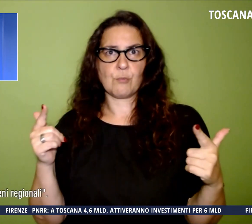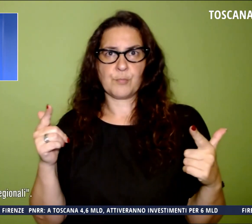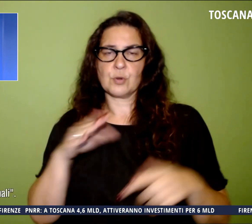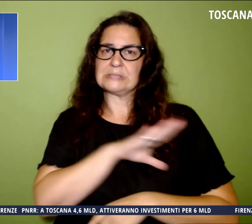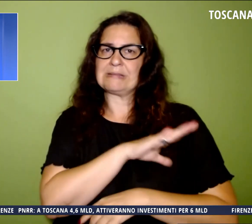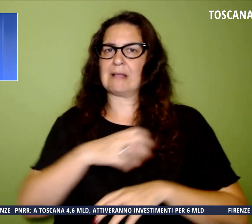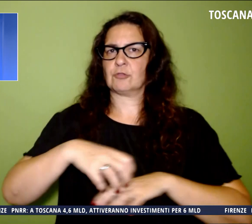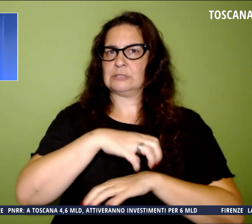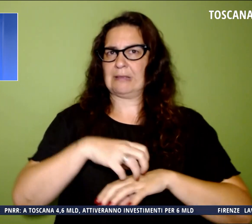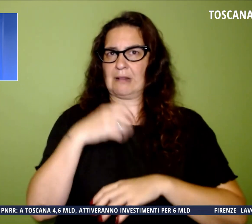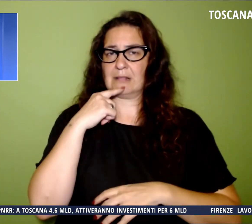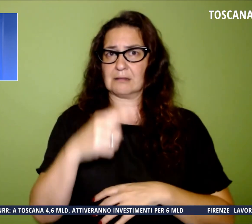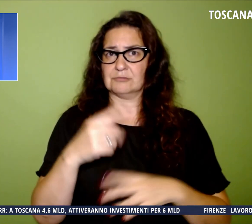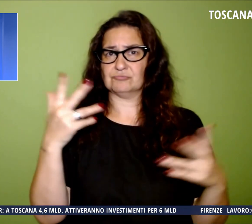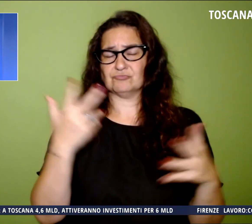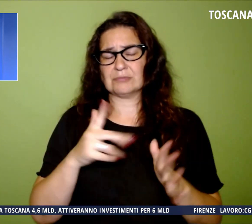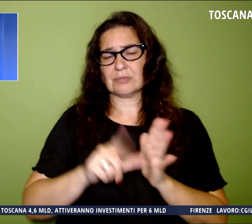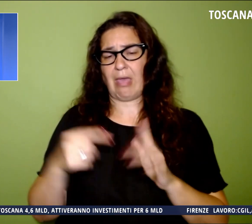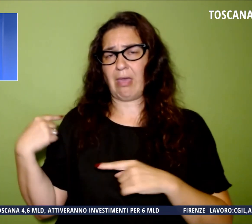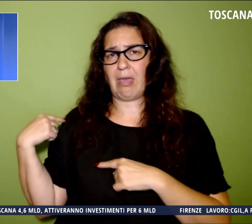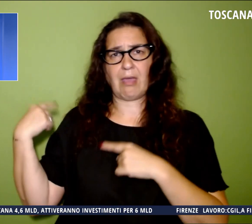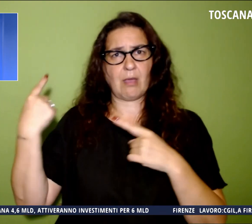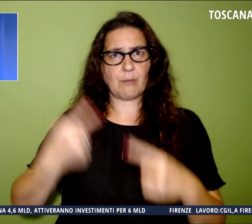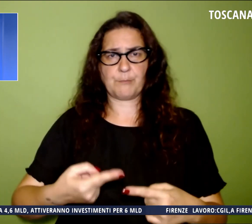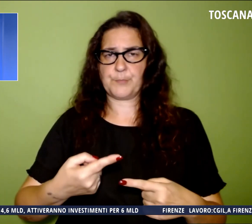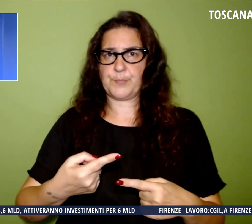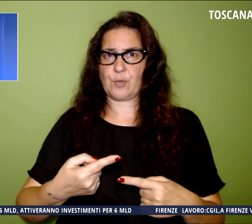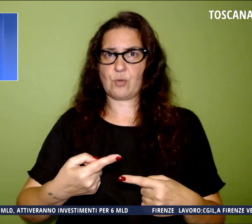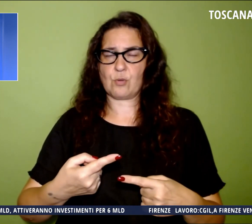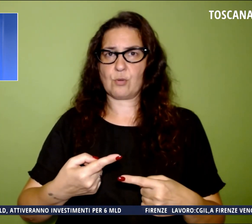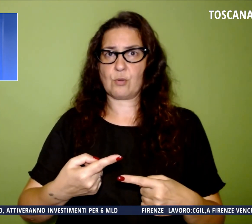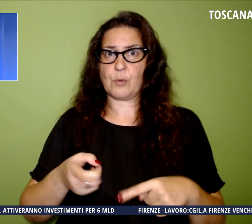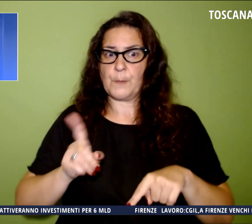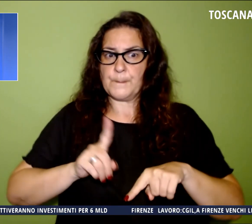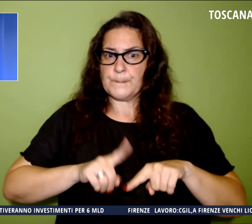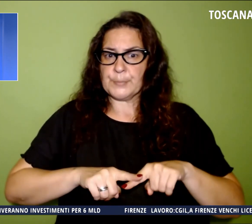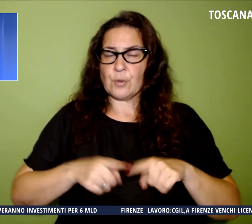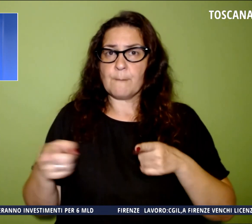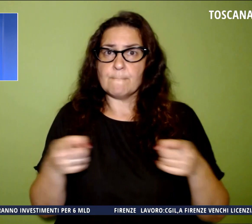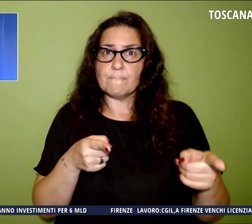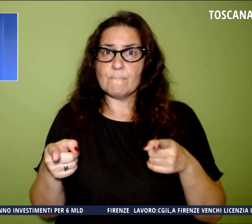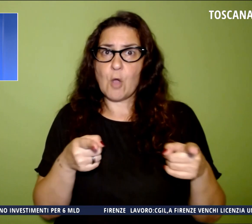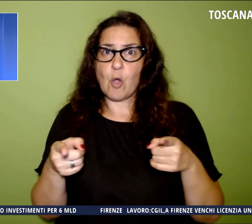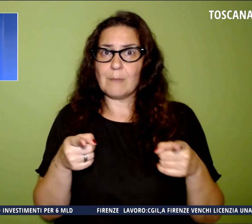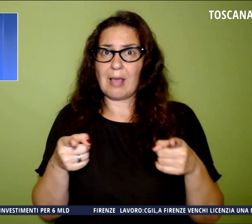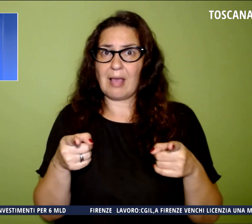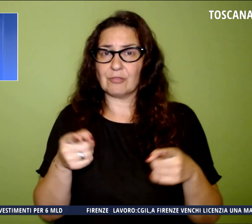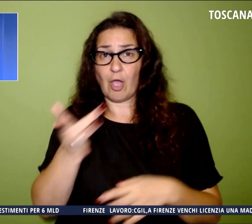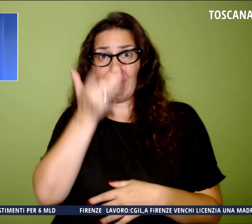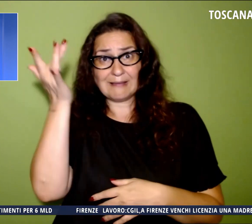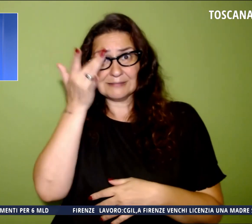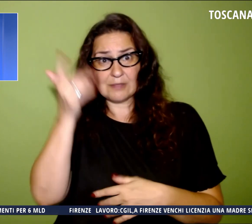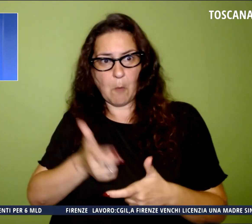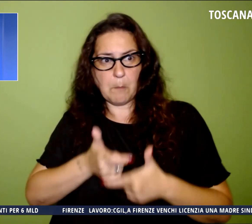da troppo tempo e che ha visto addirittura un incremento durante la stagione estiva, verso